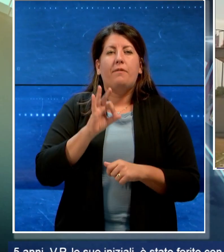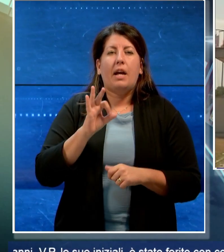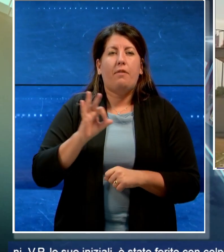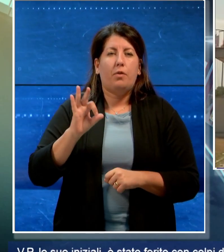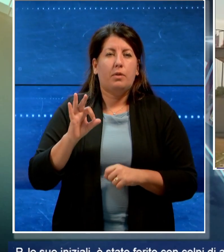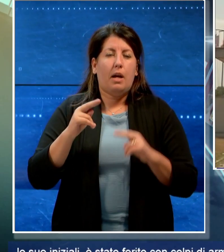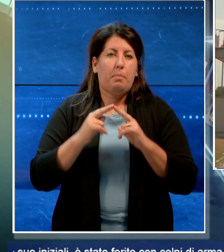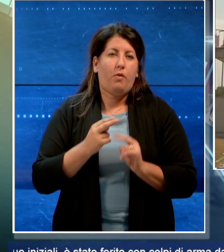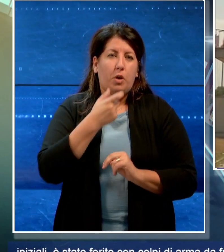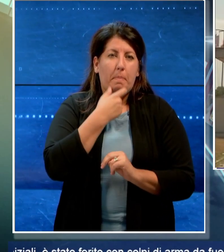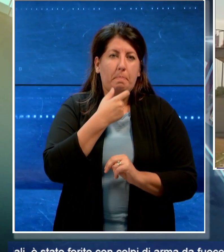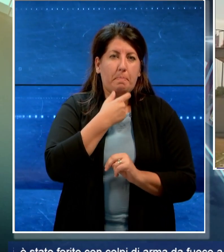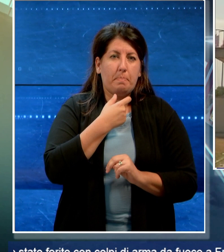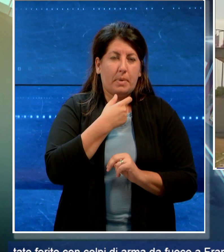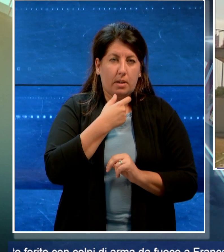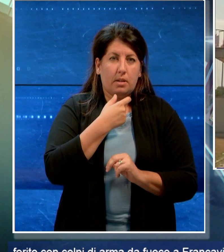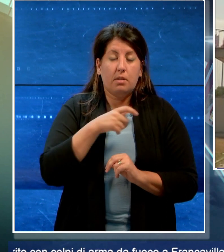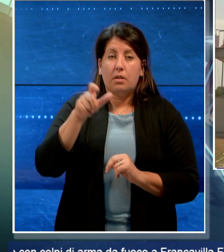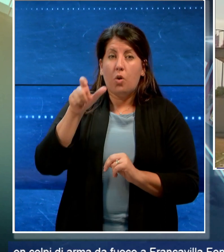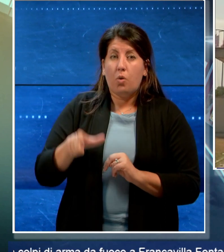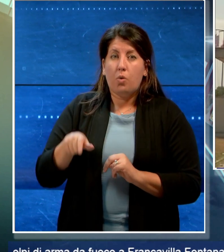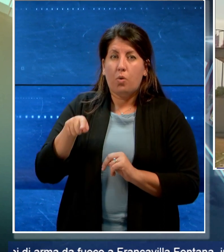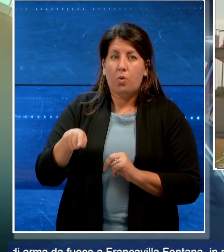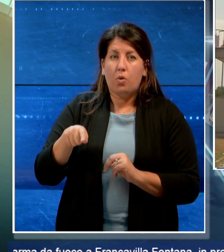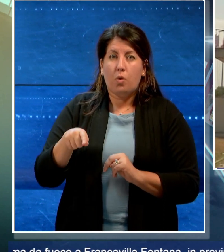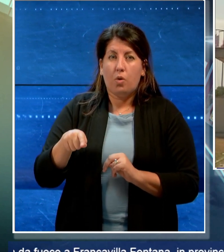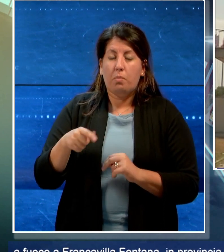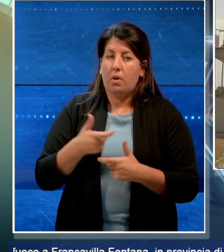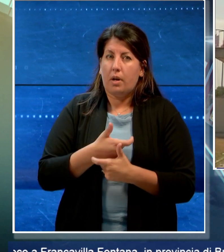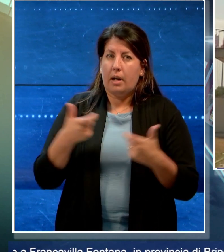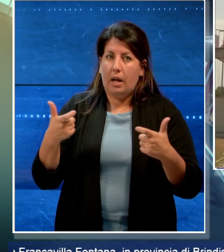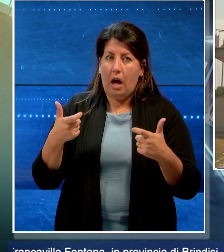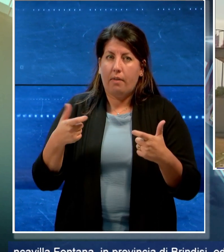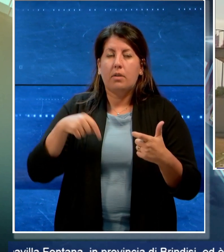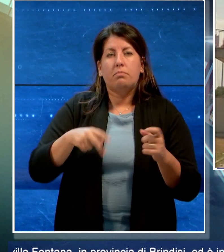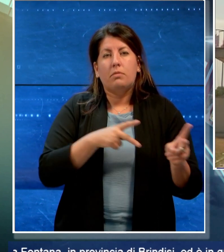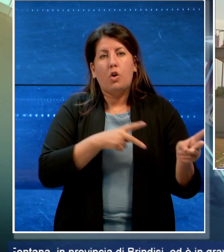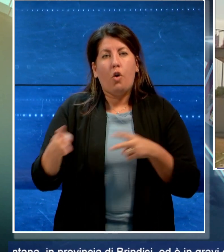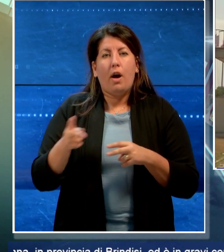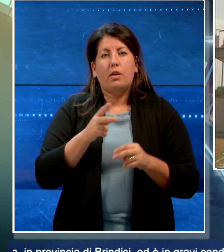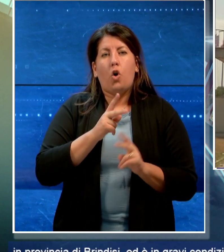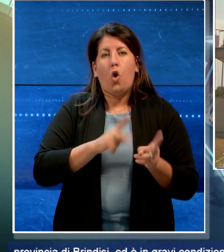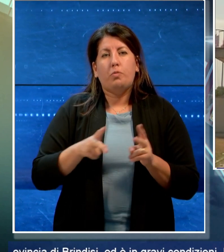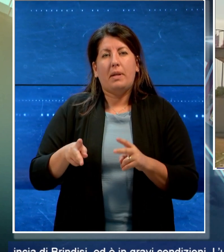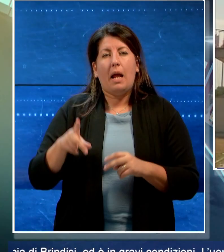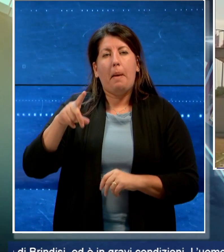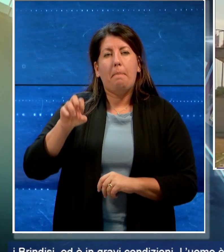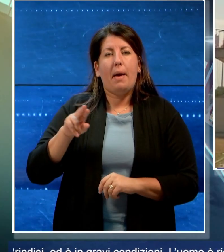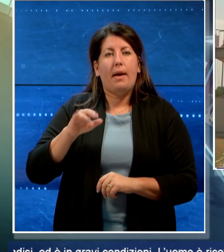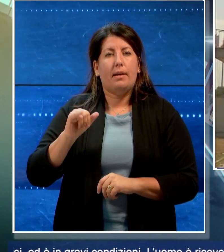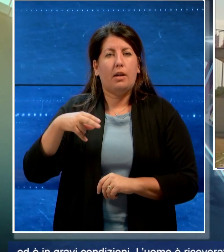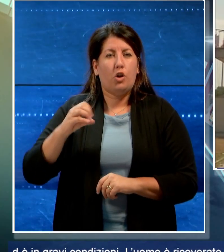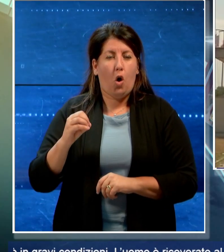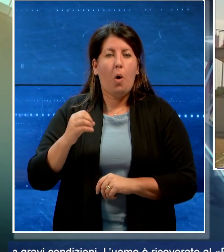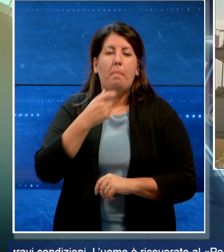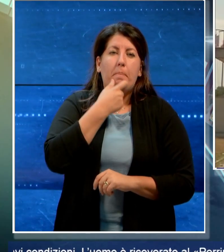Brindisi ed è in gravi condizioni. L'uomo è ricoverato all'ospedale Perrino di Brindisi dove è